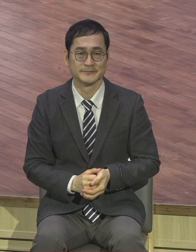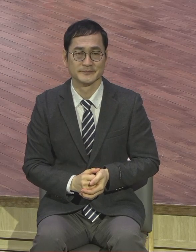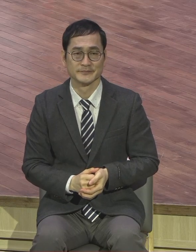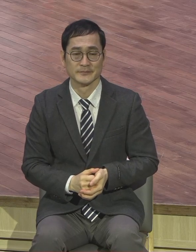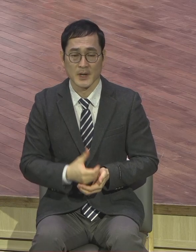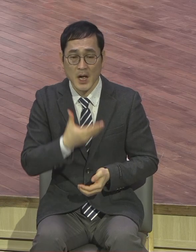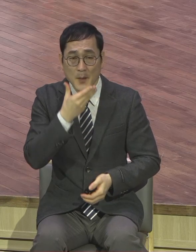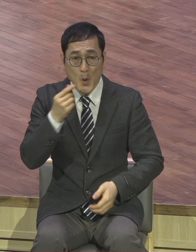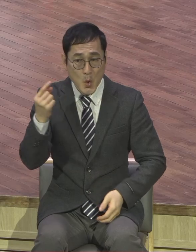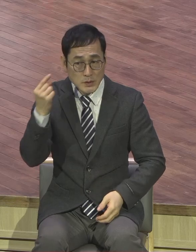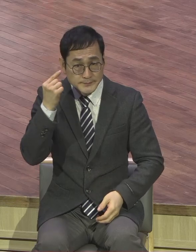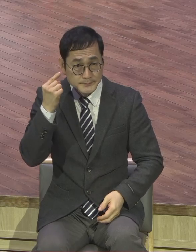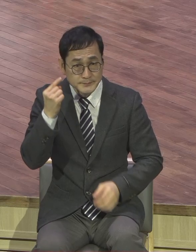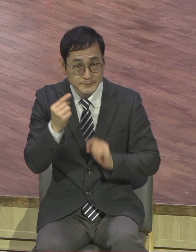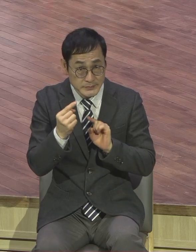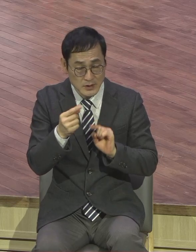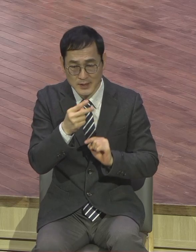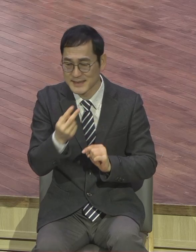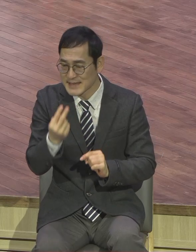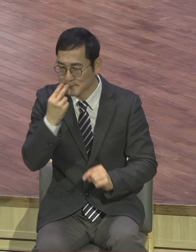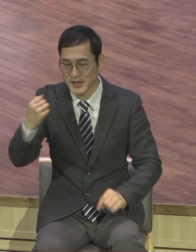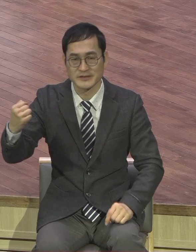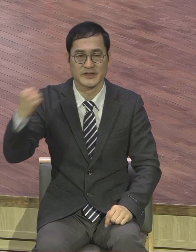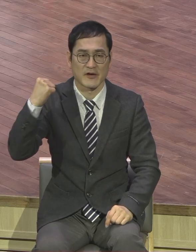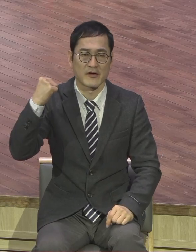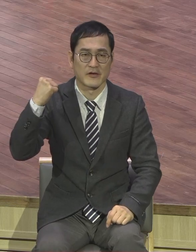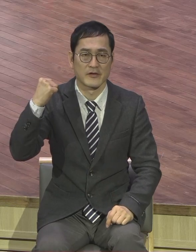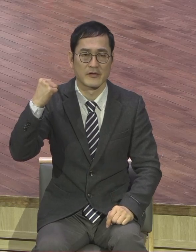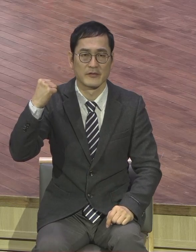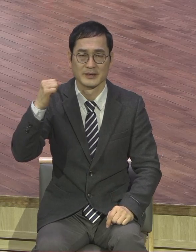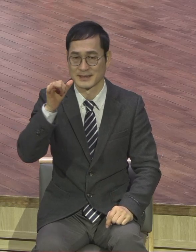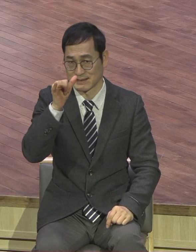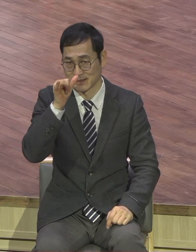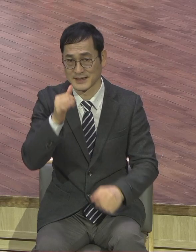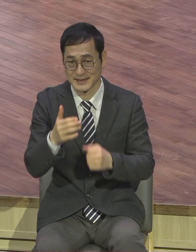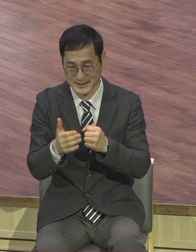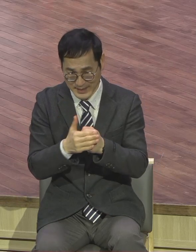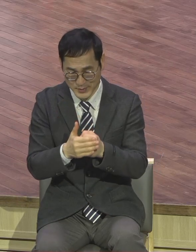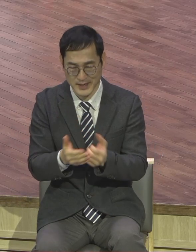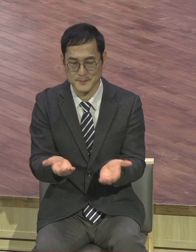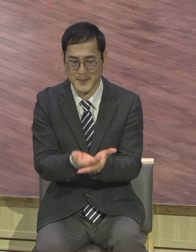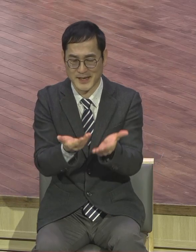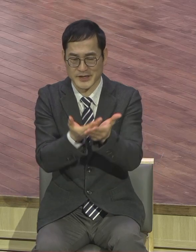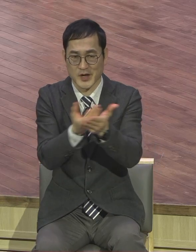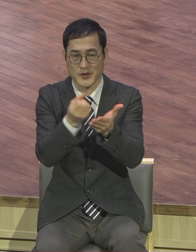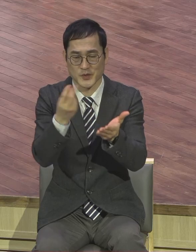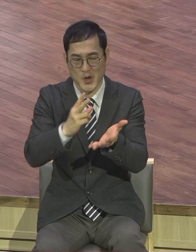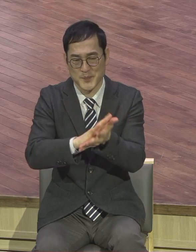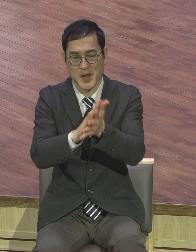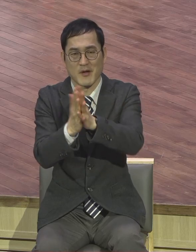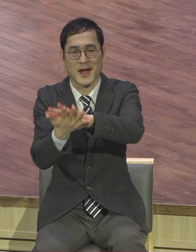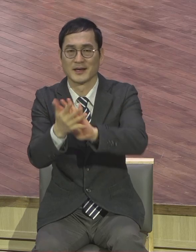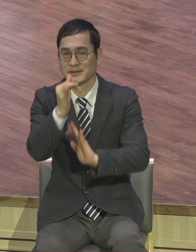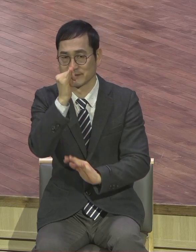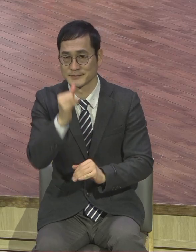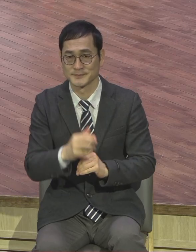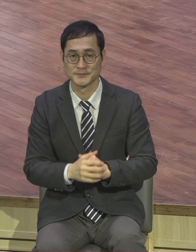생명력이 있기 때문에 성장과 변화가 일어납니다. 생명이 있기 때문에 그리고